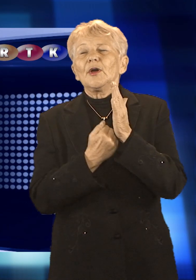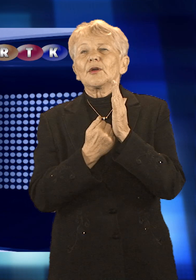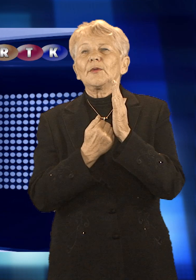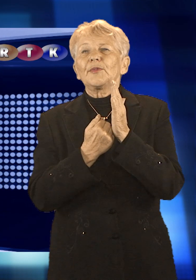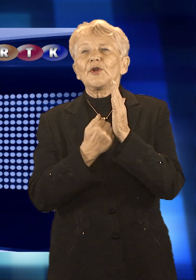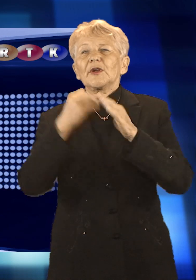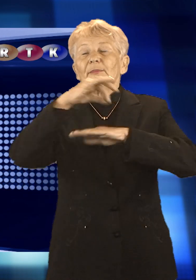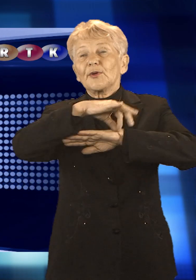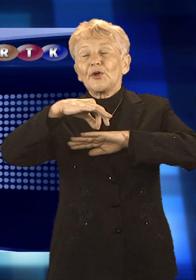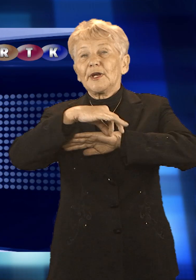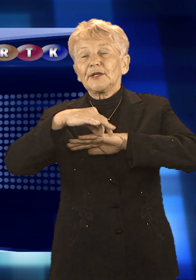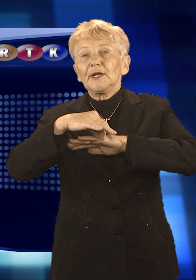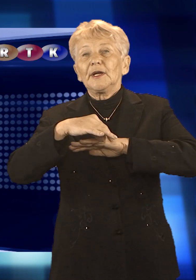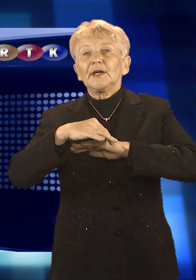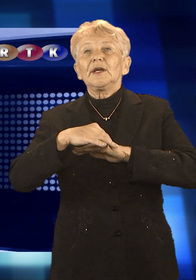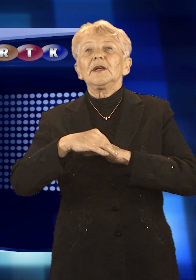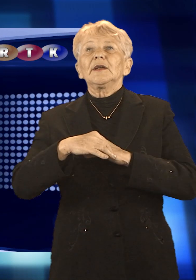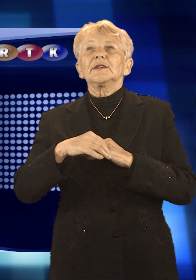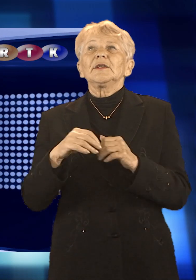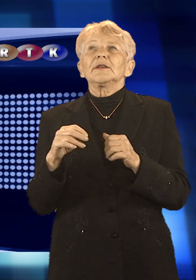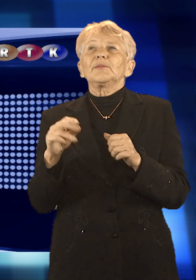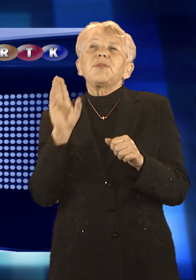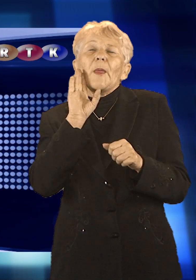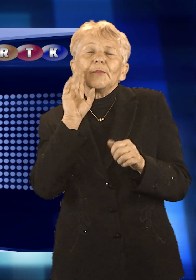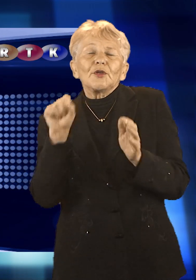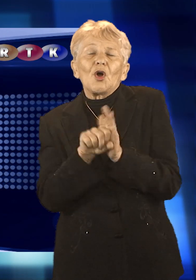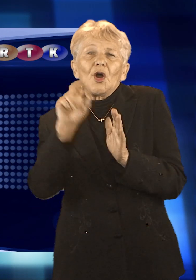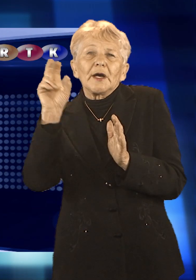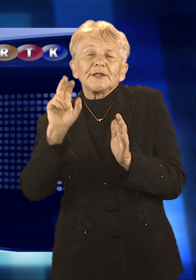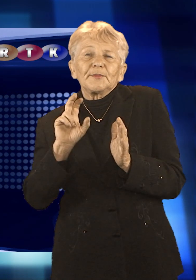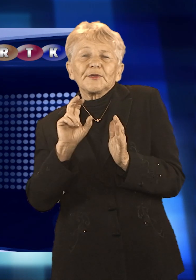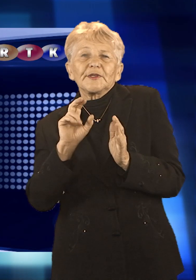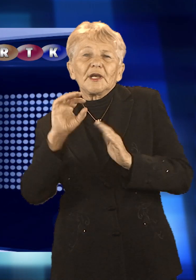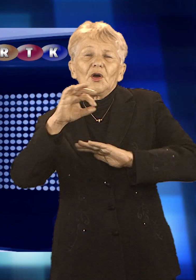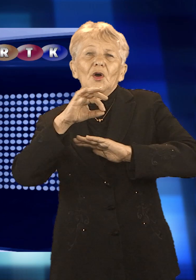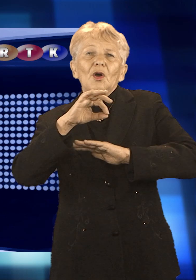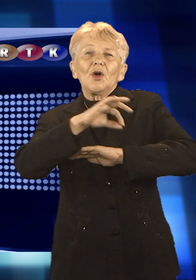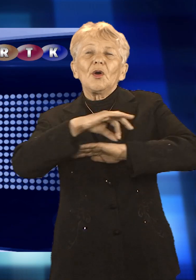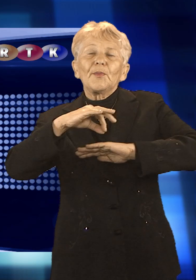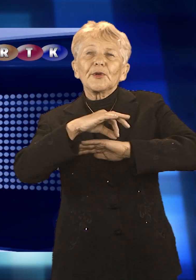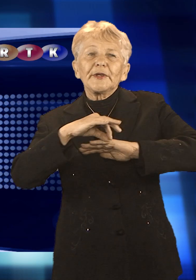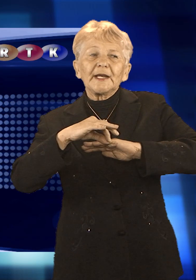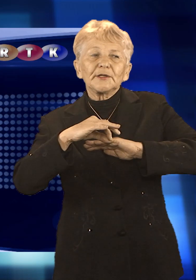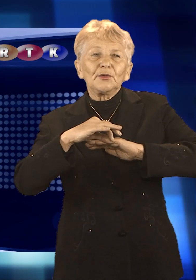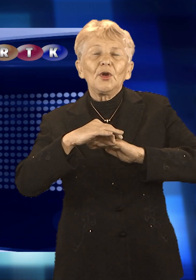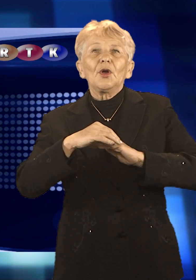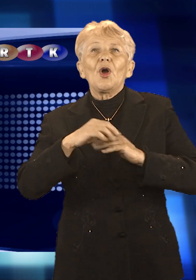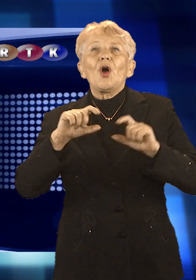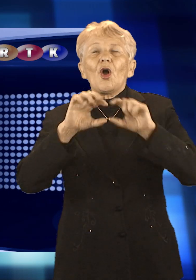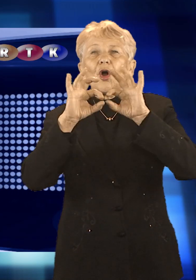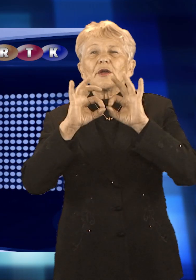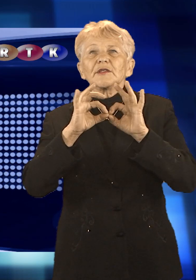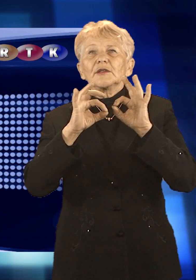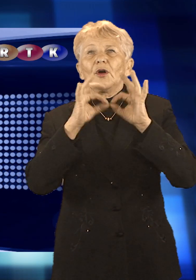zostaną zrealizowane, a wśród propozycji nie zabrakło raciborskich projektów. Jednym z nich jest budowa tężni solankowej przy